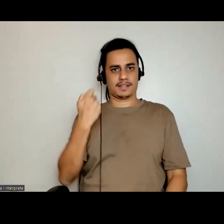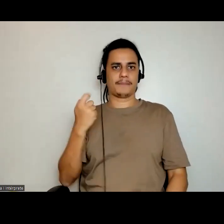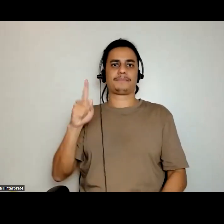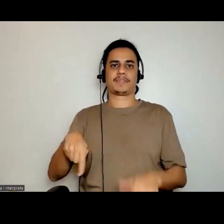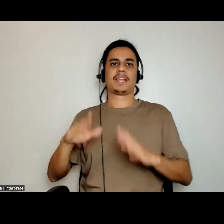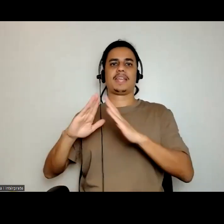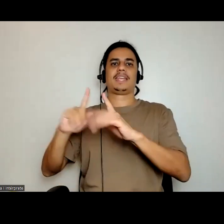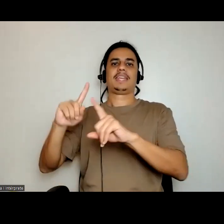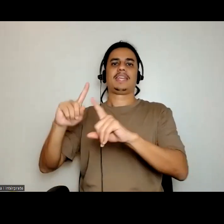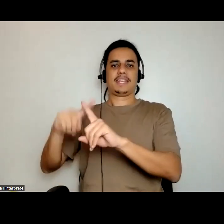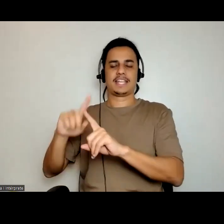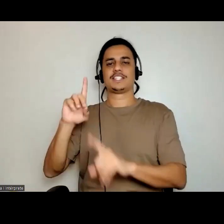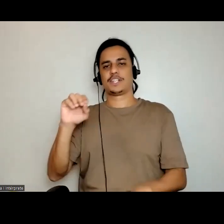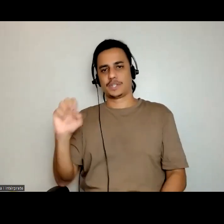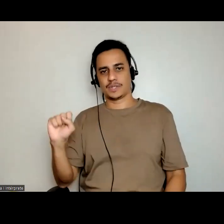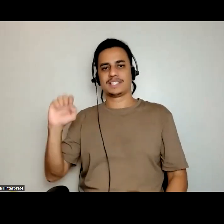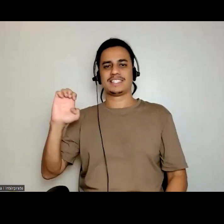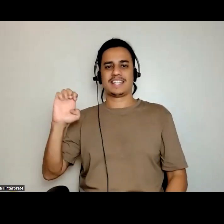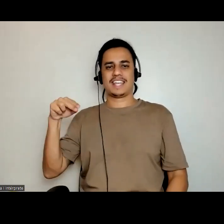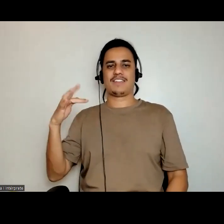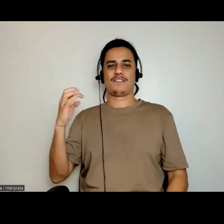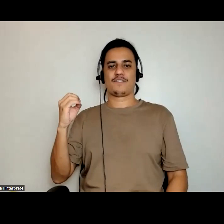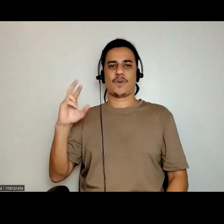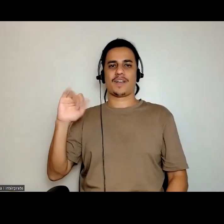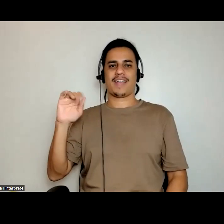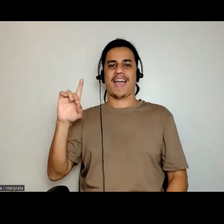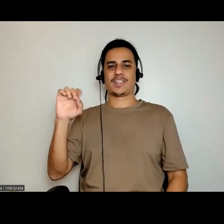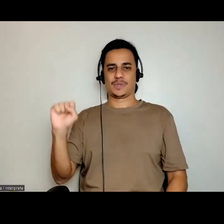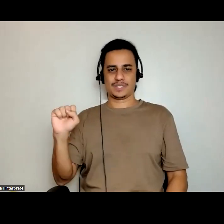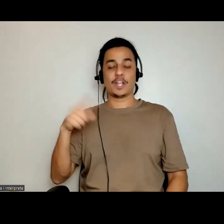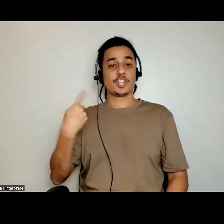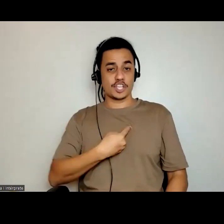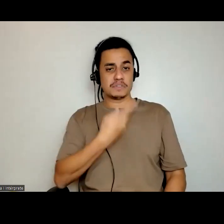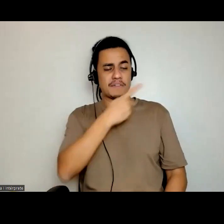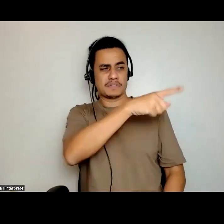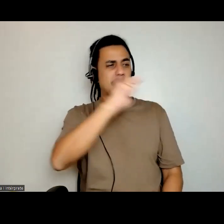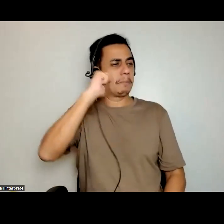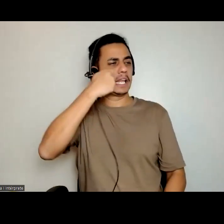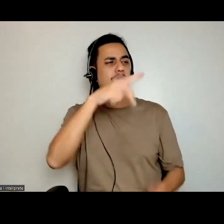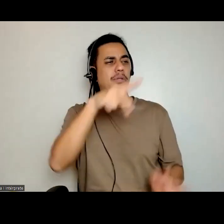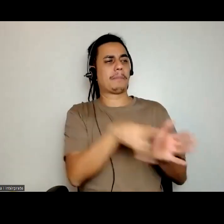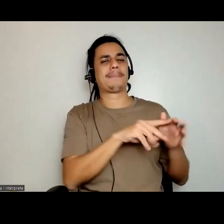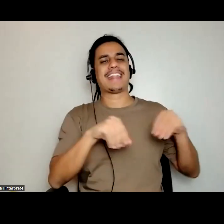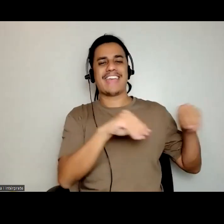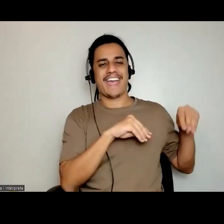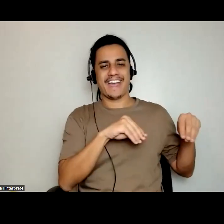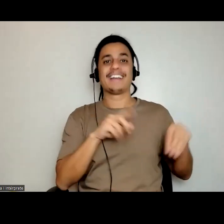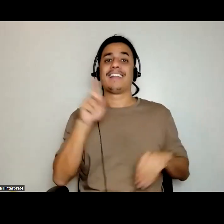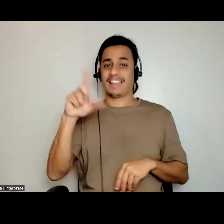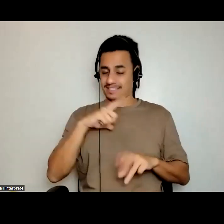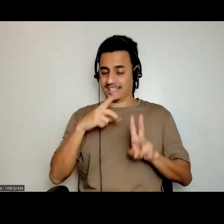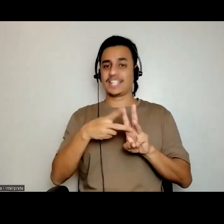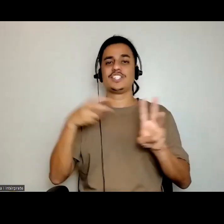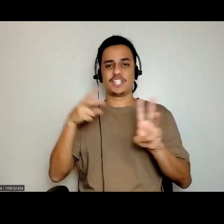Enforcados Homens Pretos, os indígenas, nós éramos chamados de negros da terra, de pretos da terra, então lá também tem indígenas